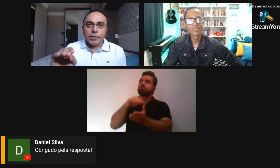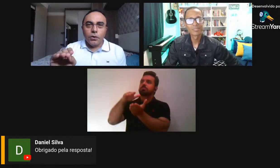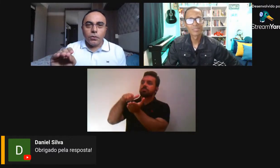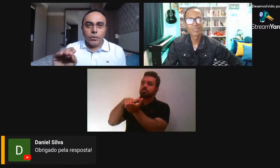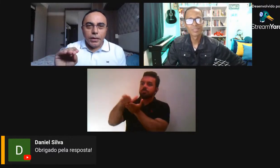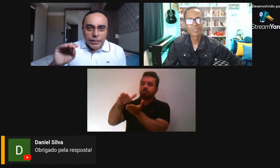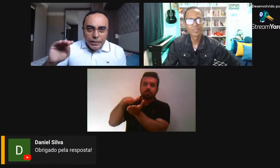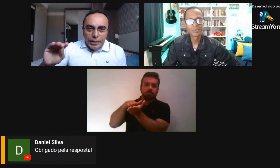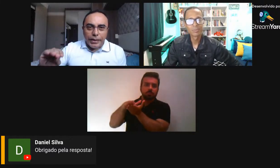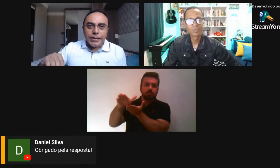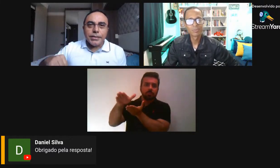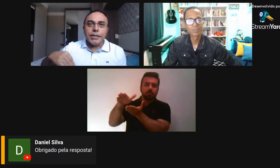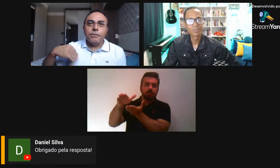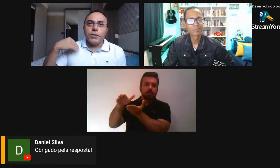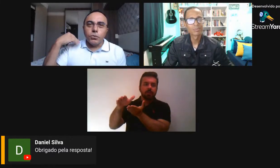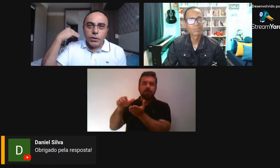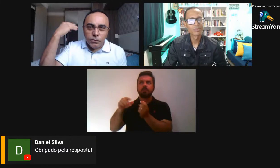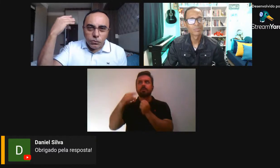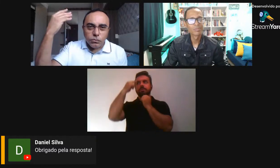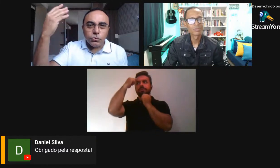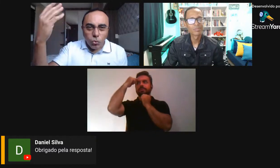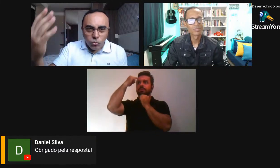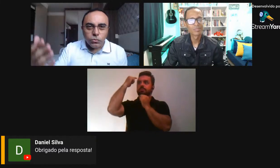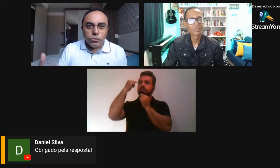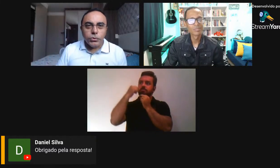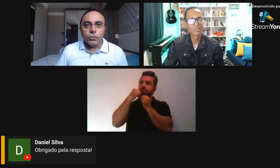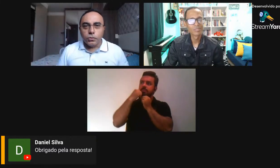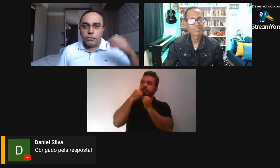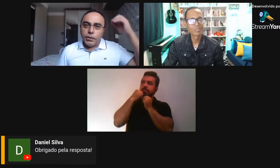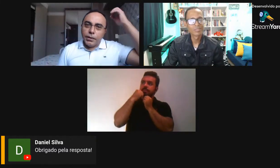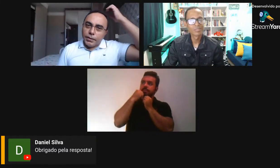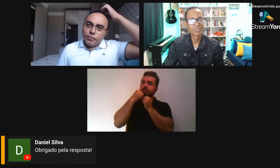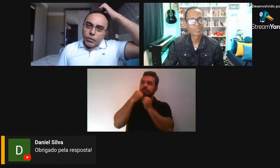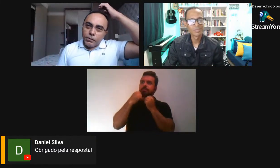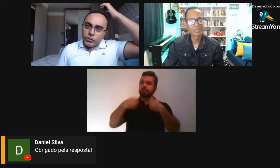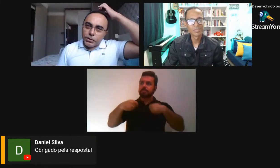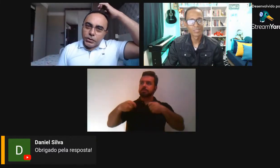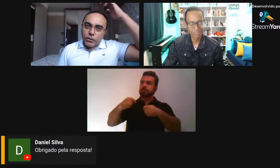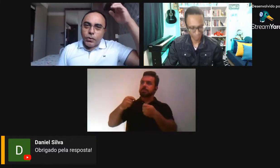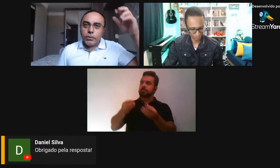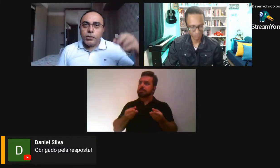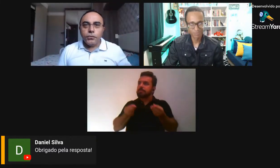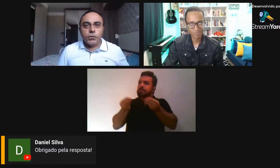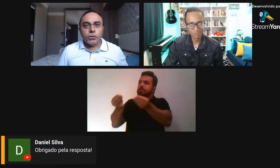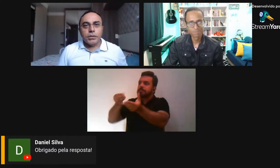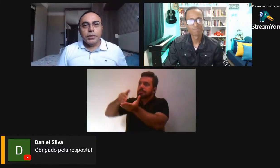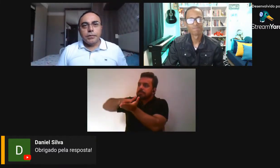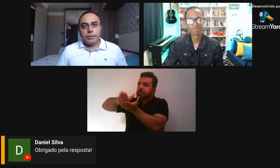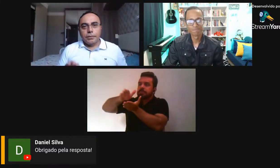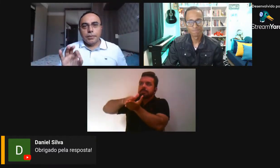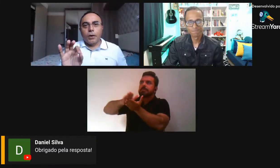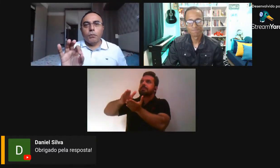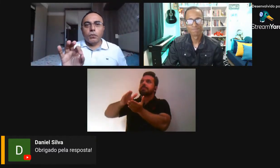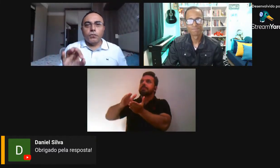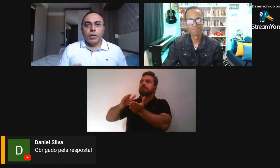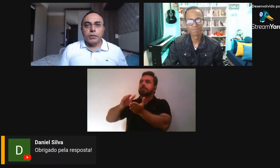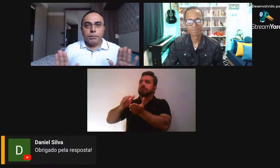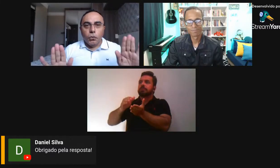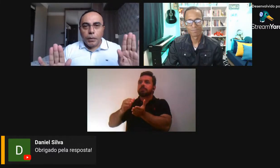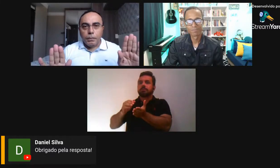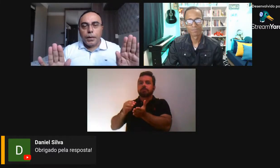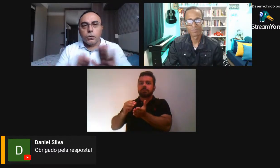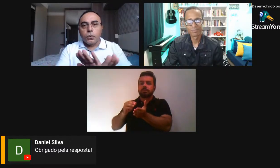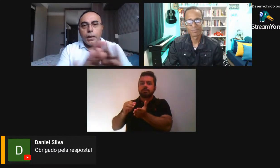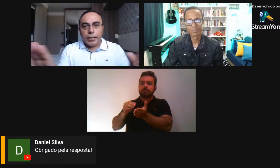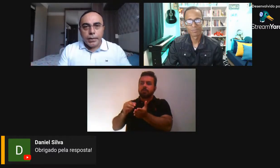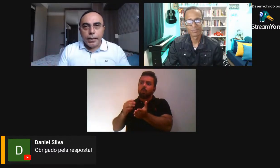mandasse logo, ele ia reescrever o livro todo de novo. Por aí você tira quanto é difícil você dar o ponto final e